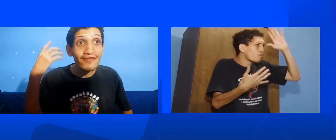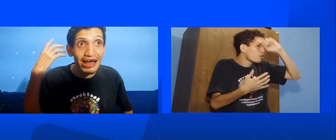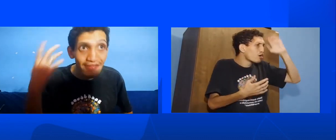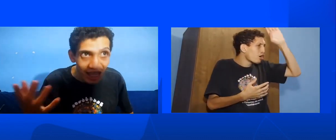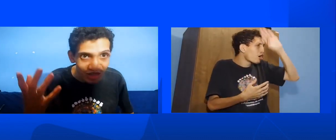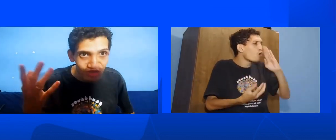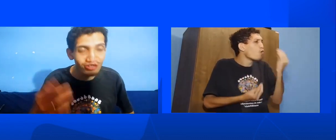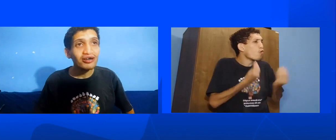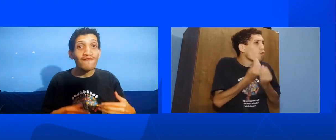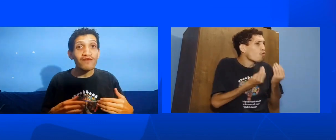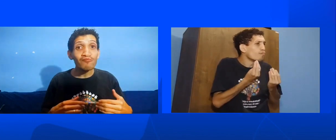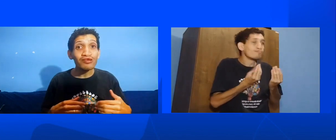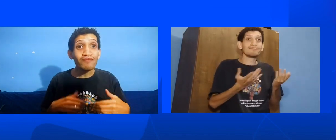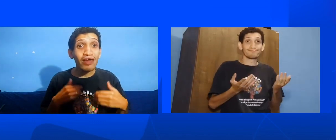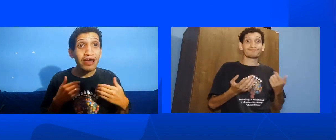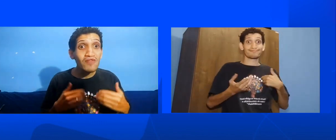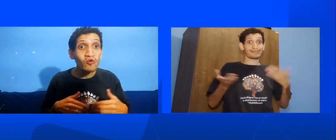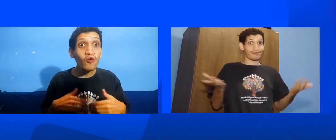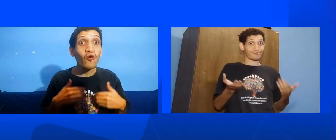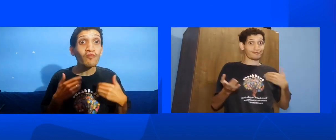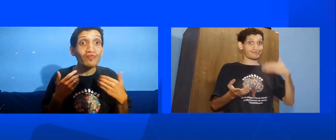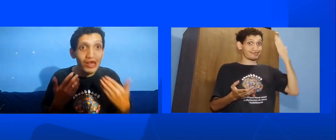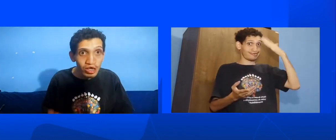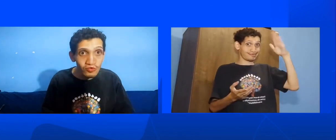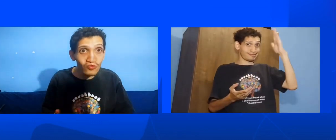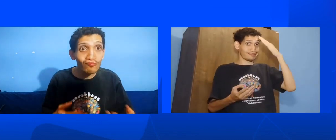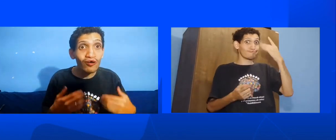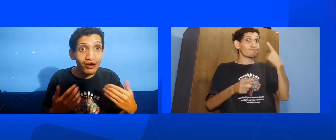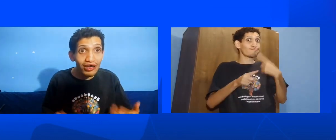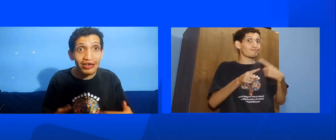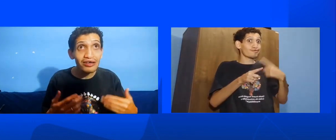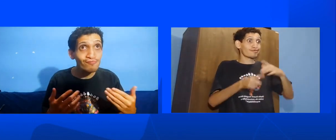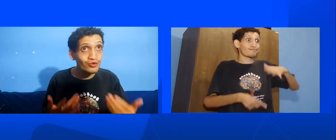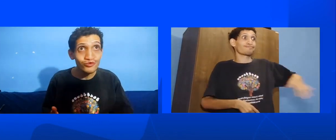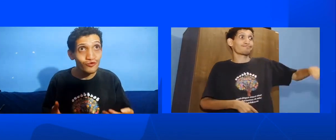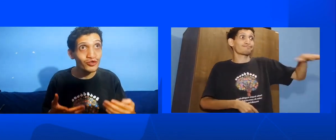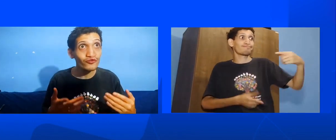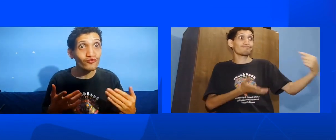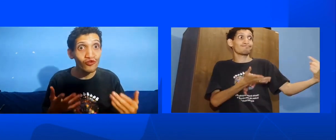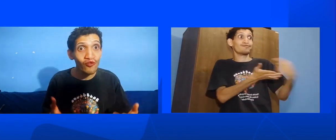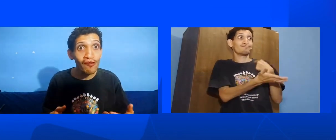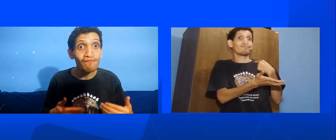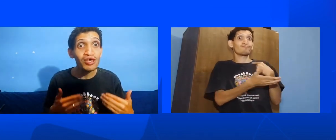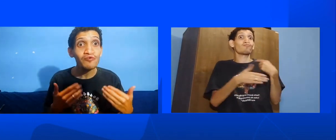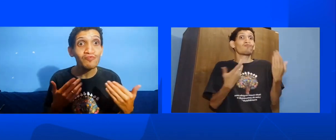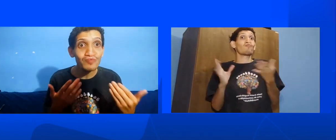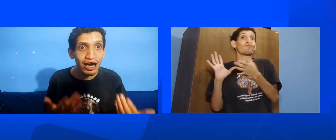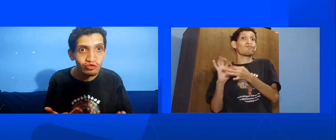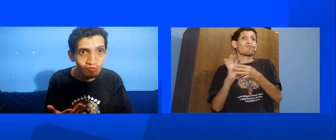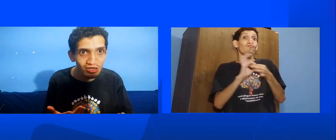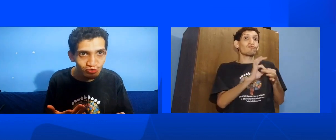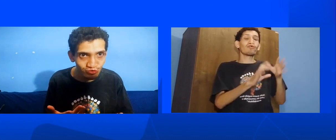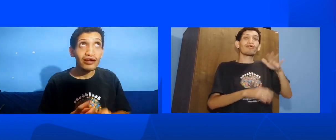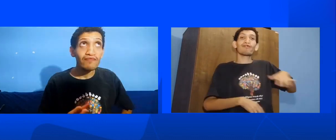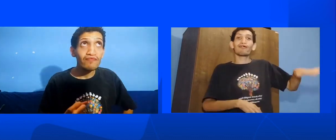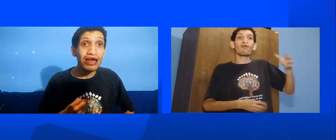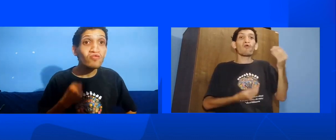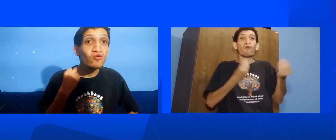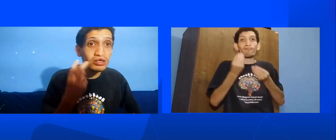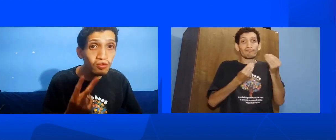internet Vamos entender o contexto Por que as pessoas costumam perguntar sobre isso? Tem duas